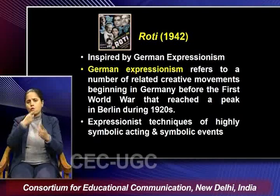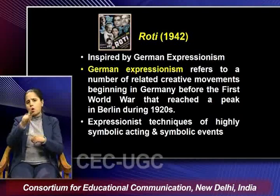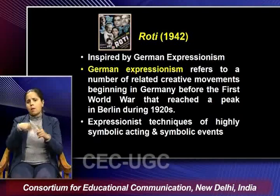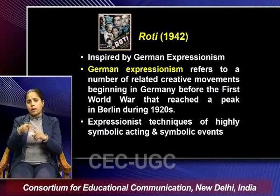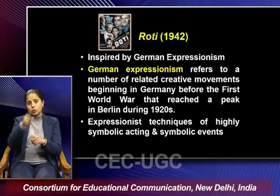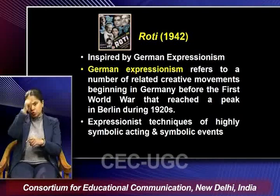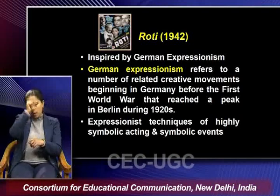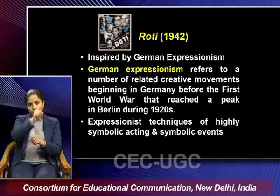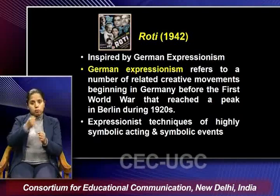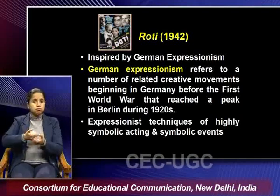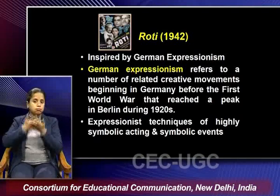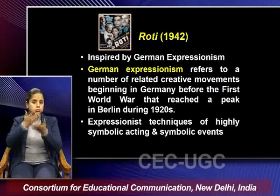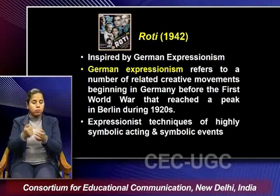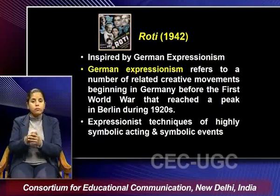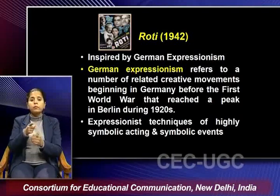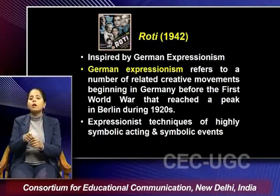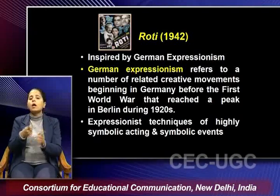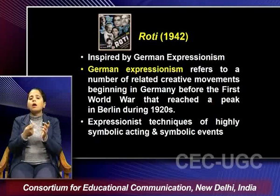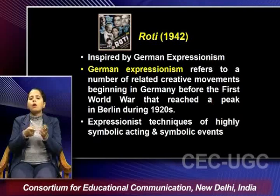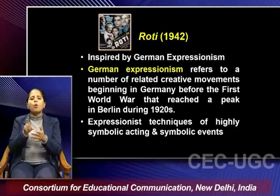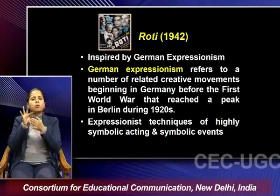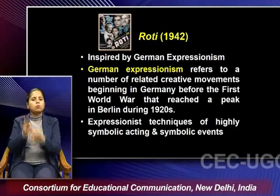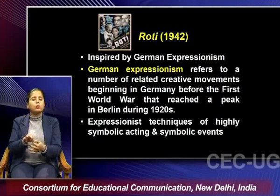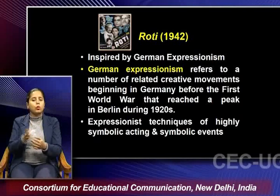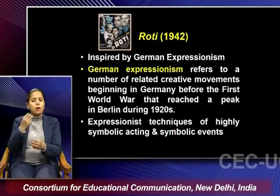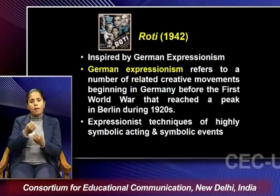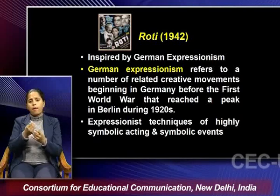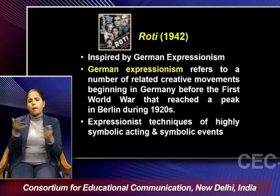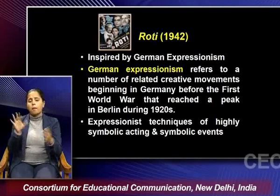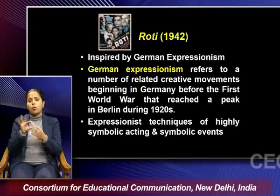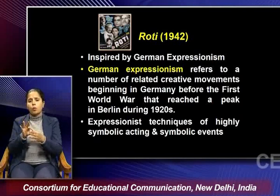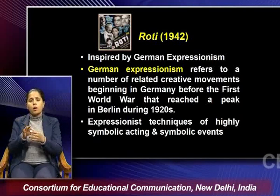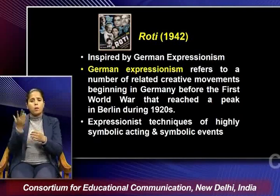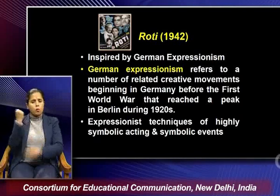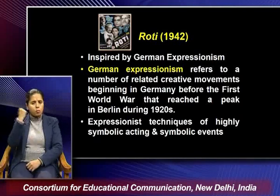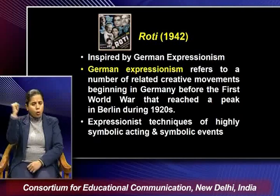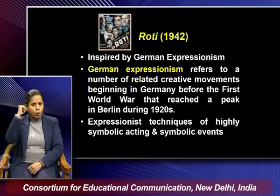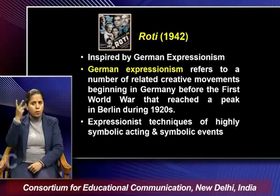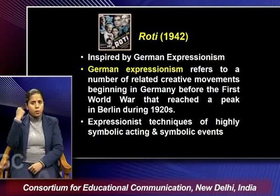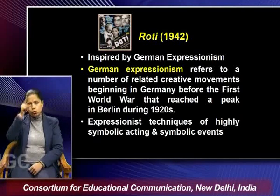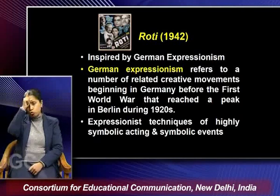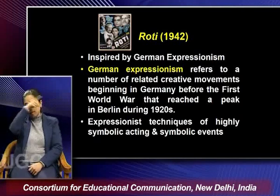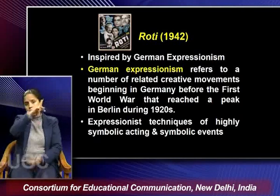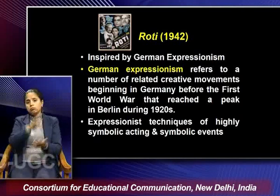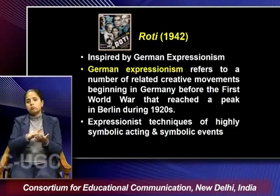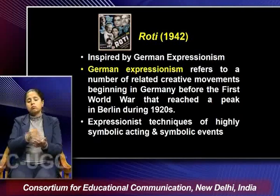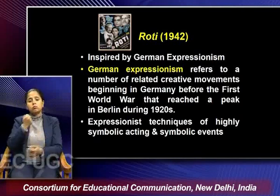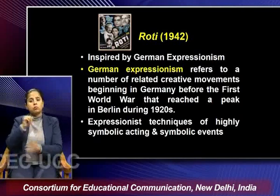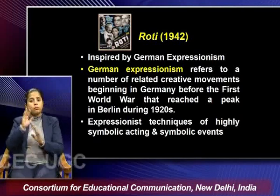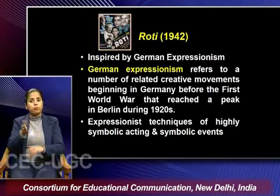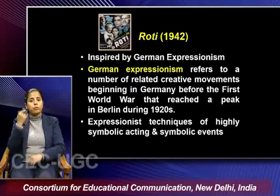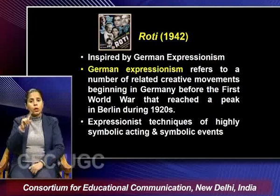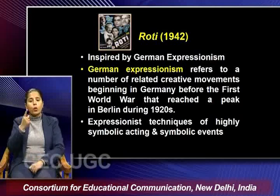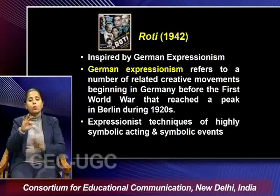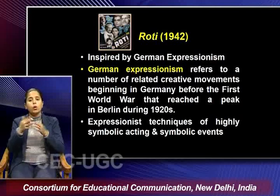the german expressionism that it refers to a number of related creative movements beginning in germany before the first